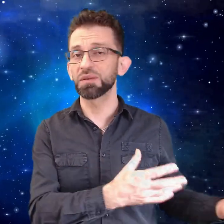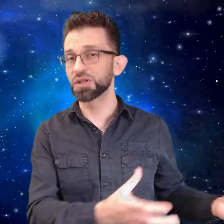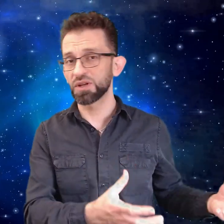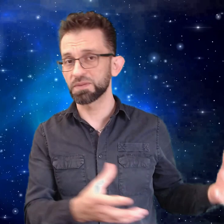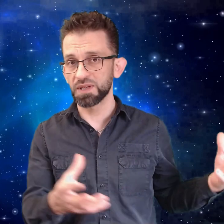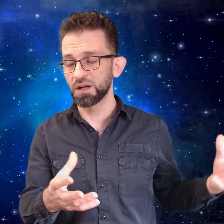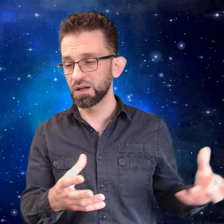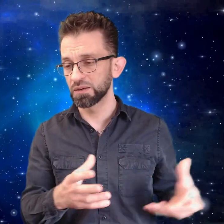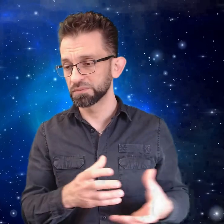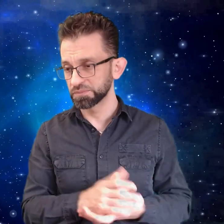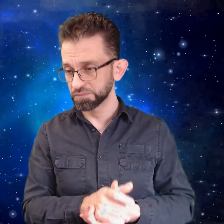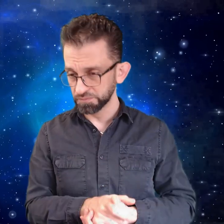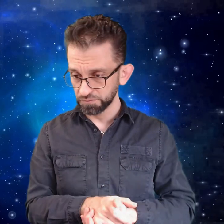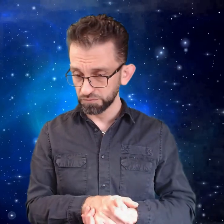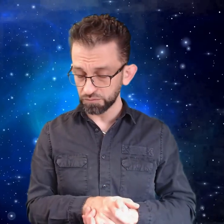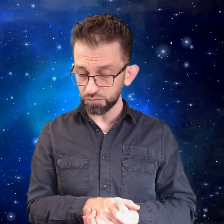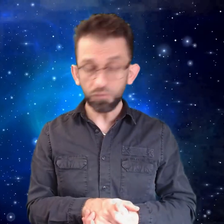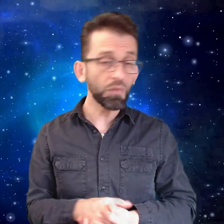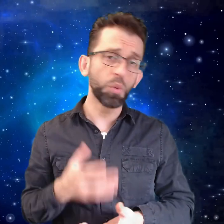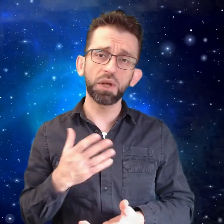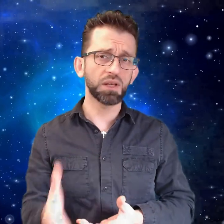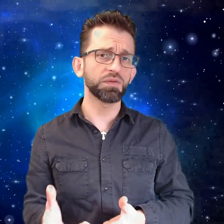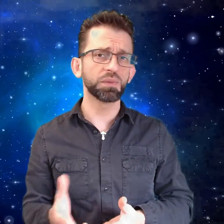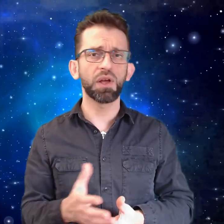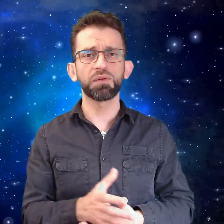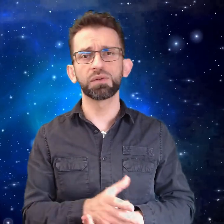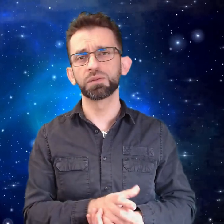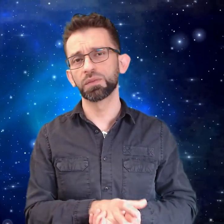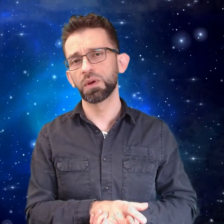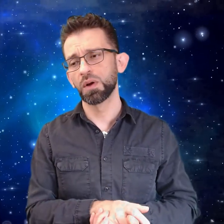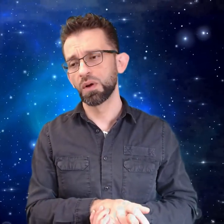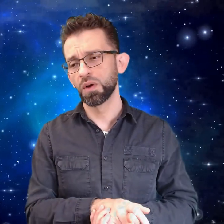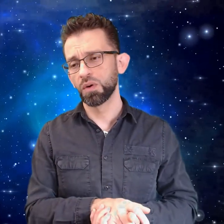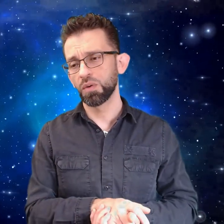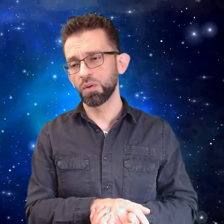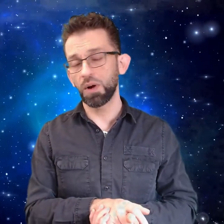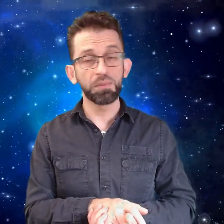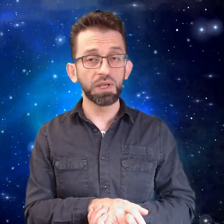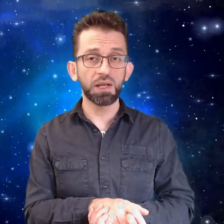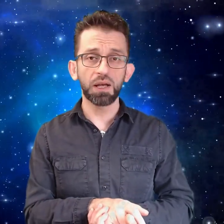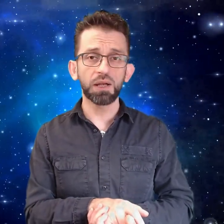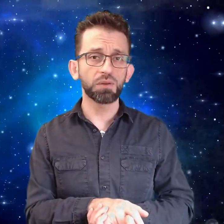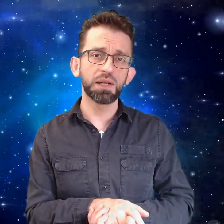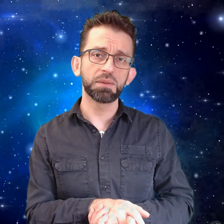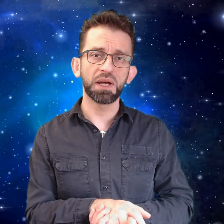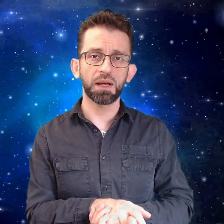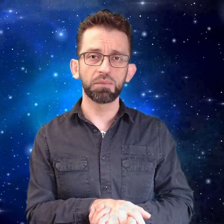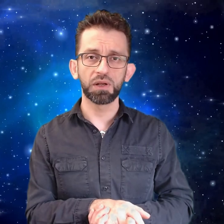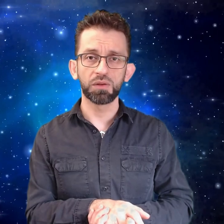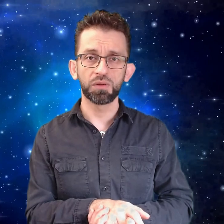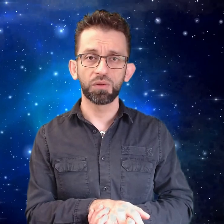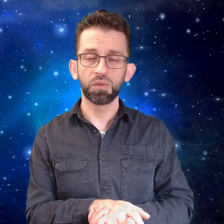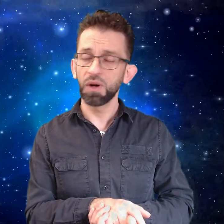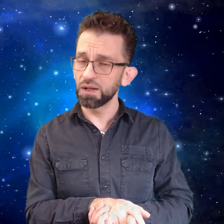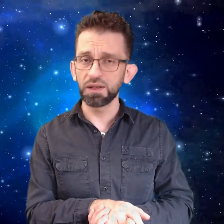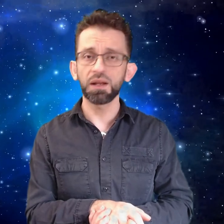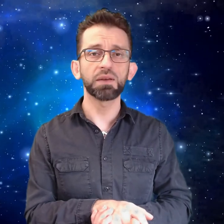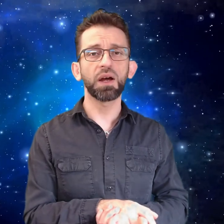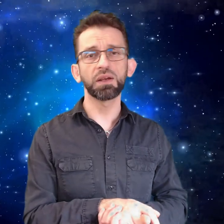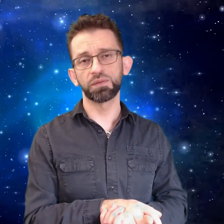البشر بصراحة ويعترف بلعفه وحب ينهي حياته لأني ما أتحمد وقال لأني أنا ضعيف